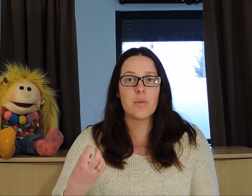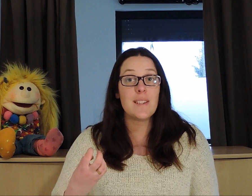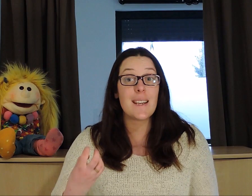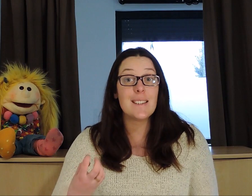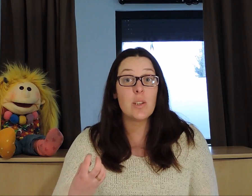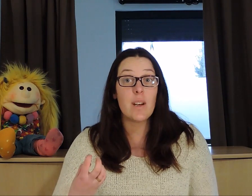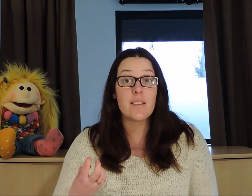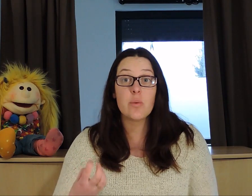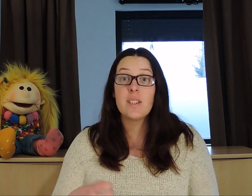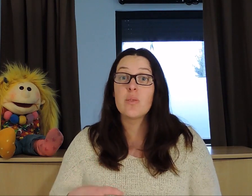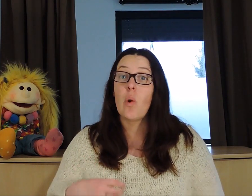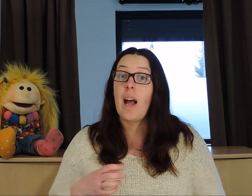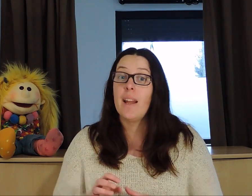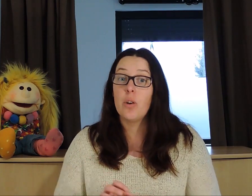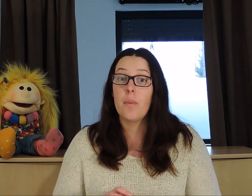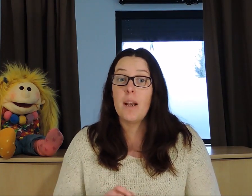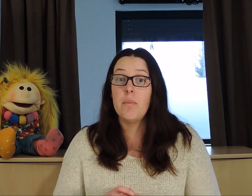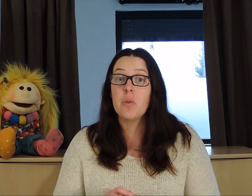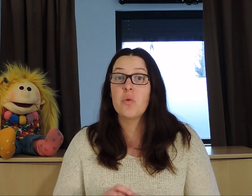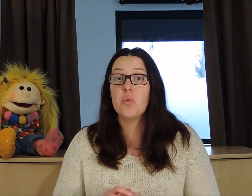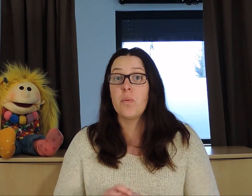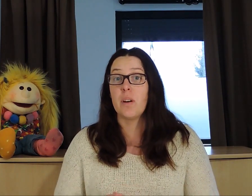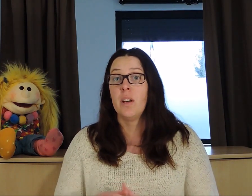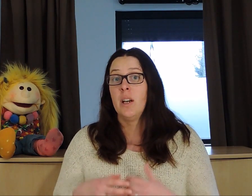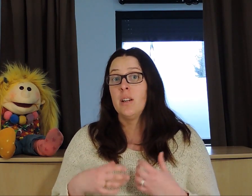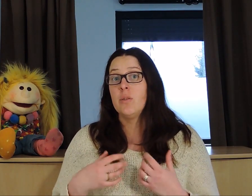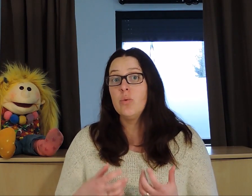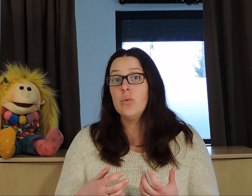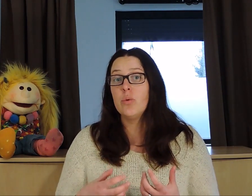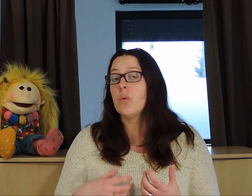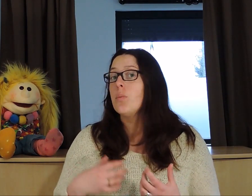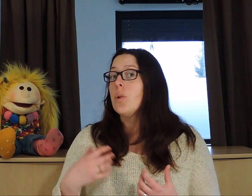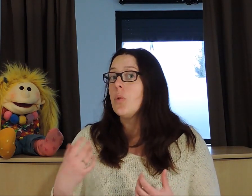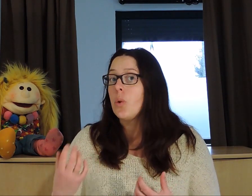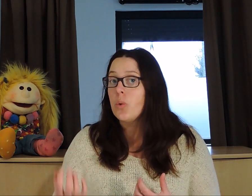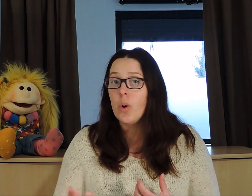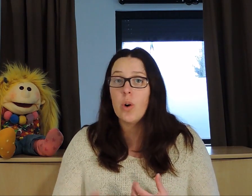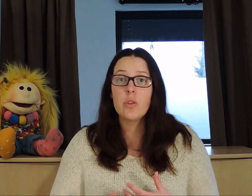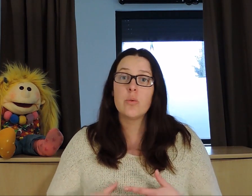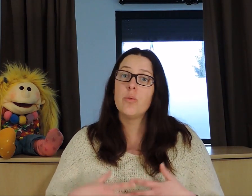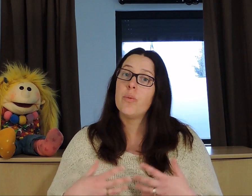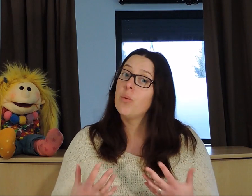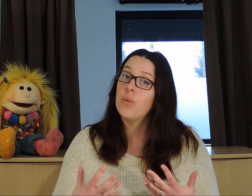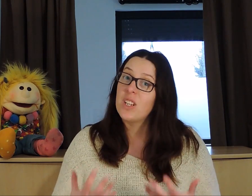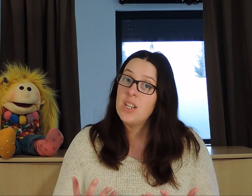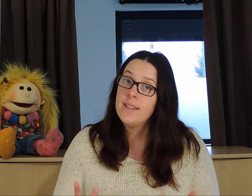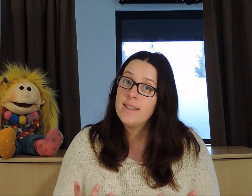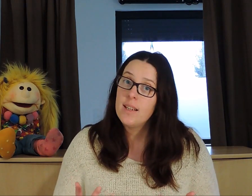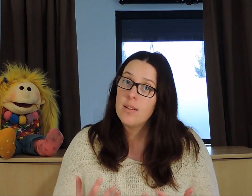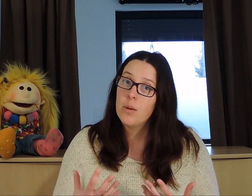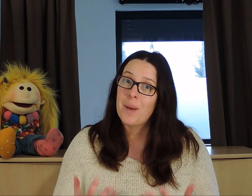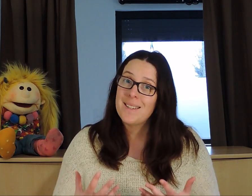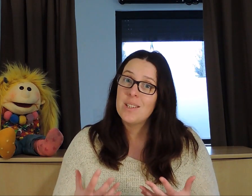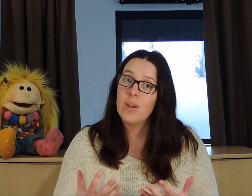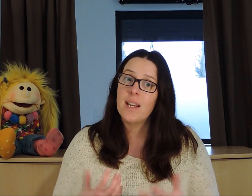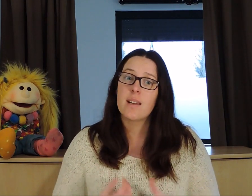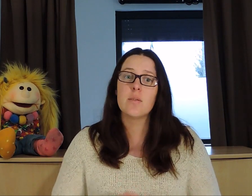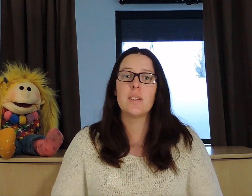ce sont des articulations qui sont anormalement souples, d'où de nombreuses entorses, une fragilité particulière à ce